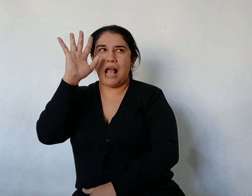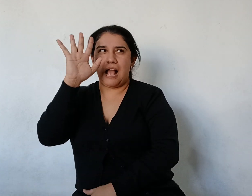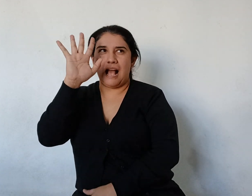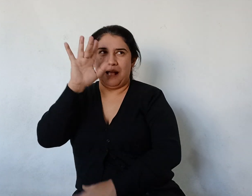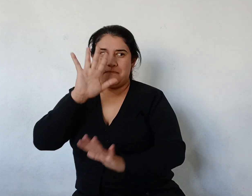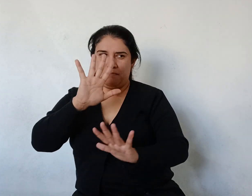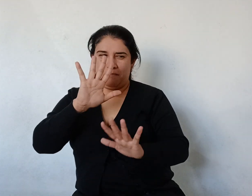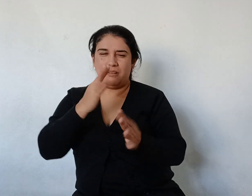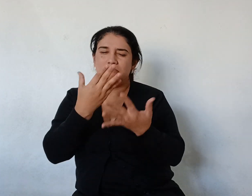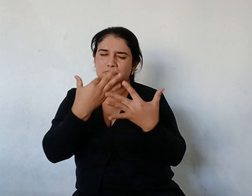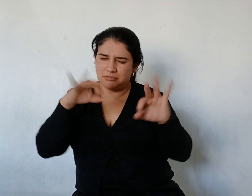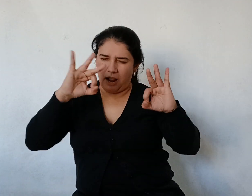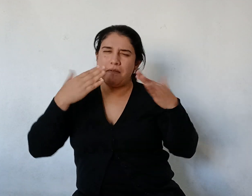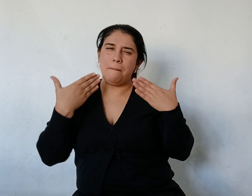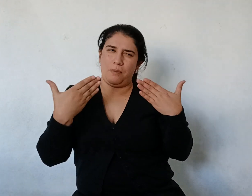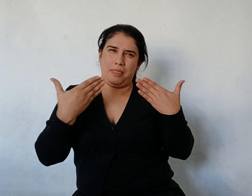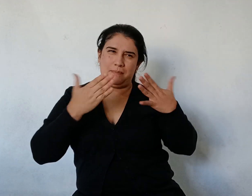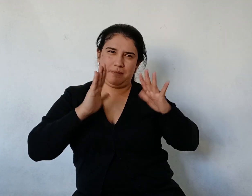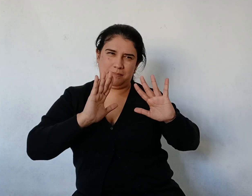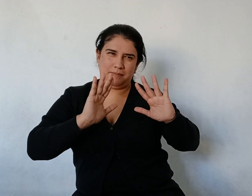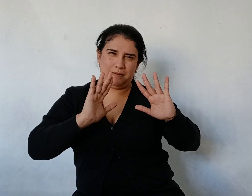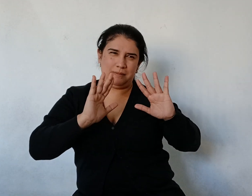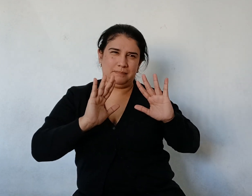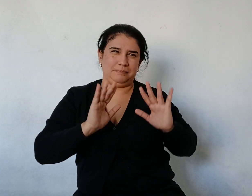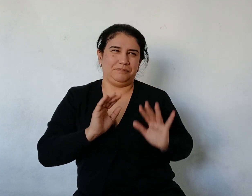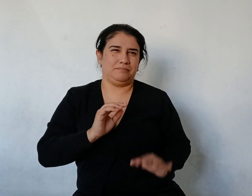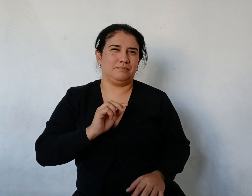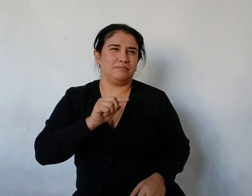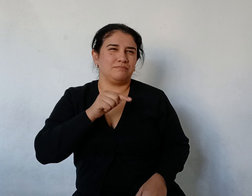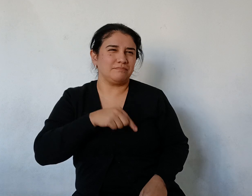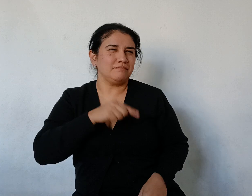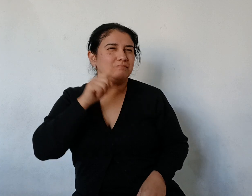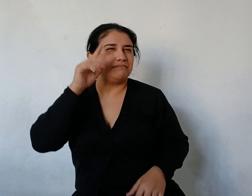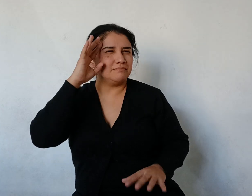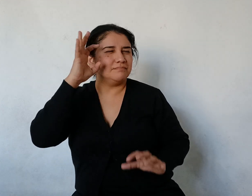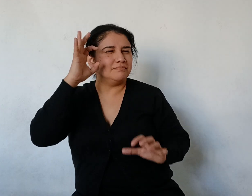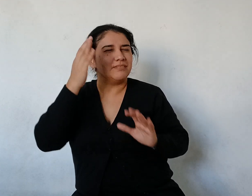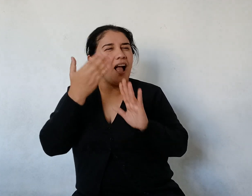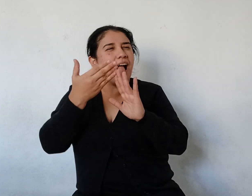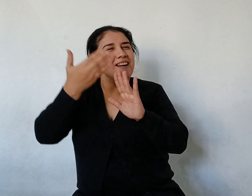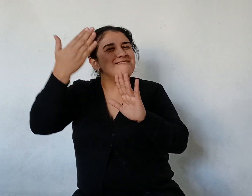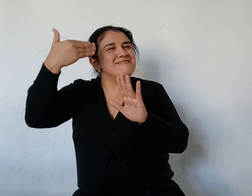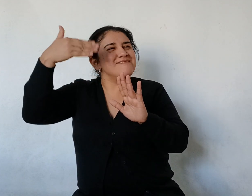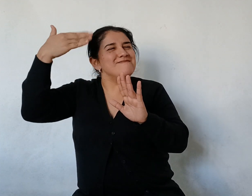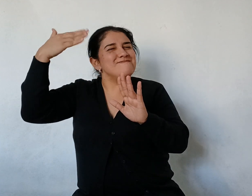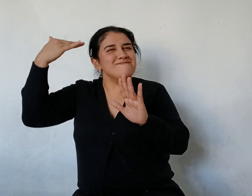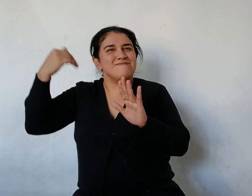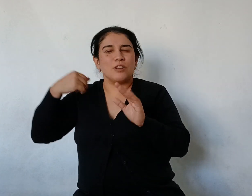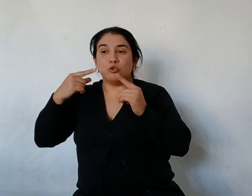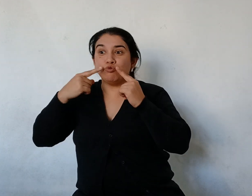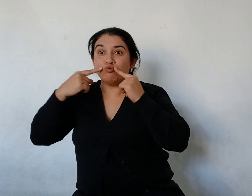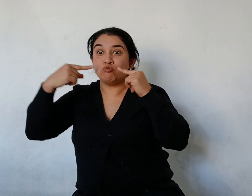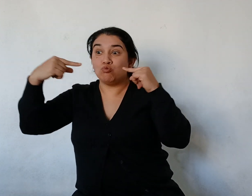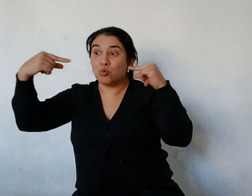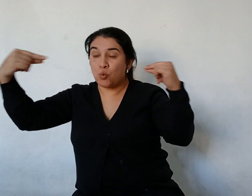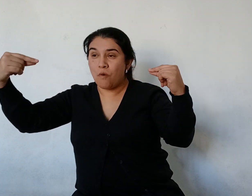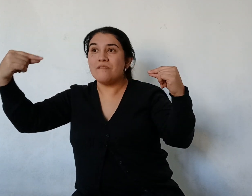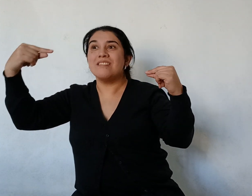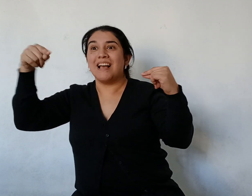hice el viaje con él cuando fui hasta el mar Y tiene un torpedo Él